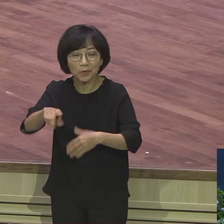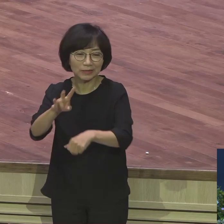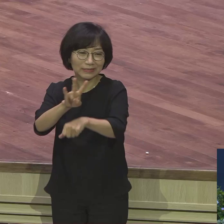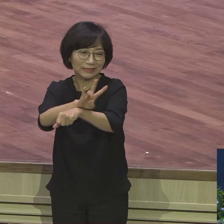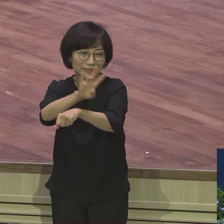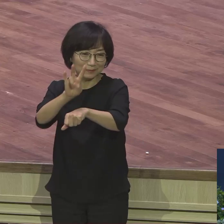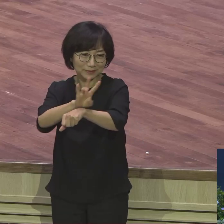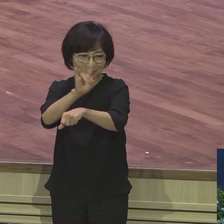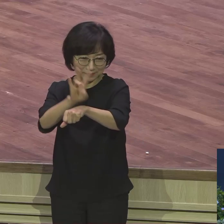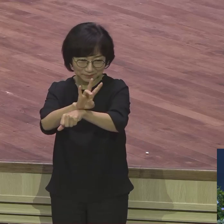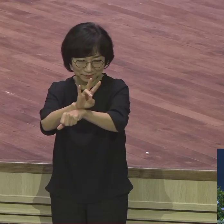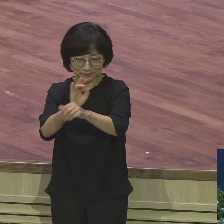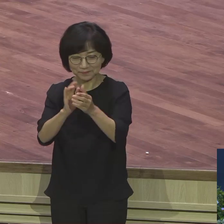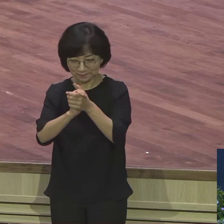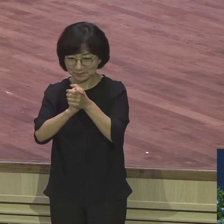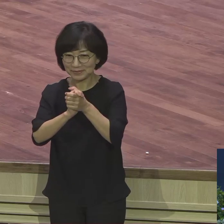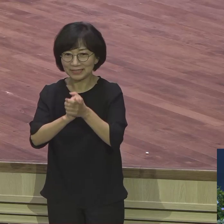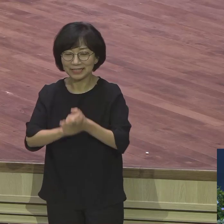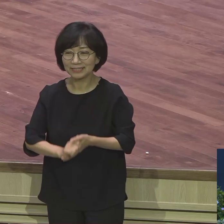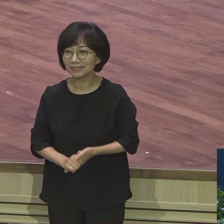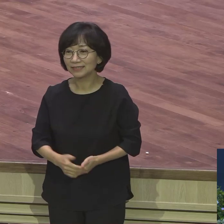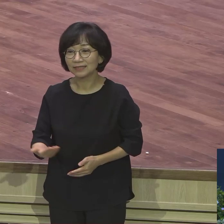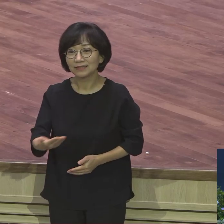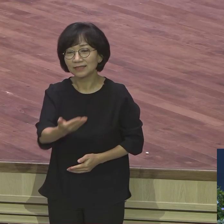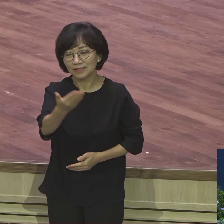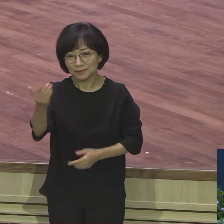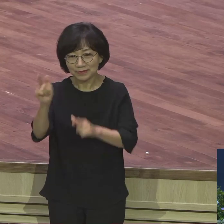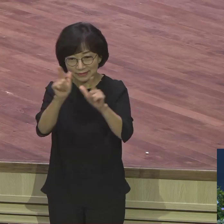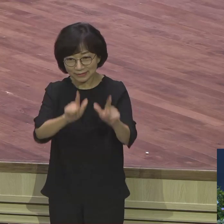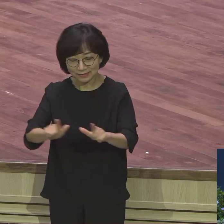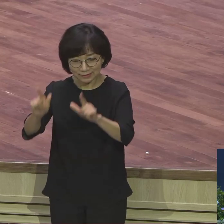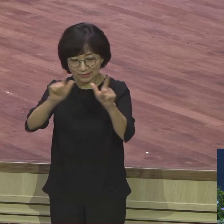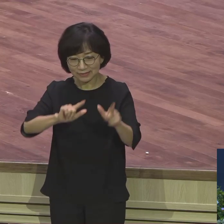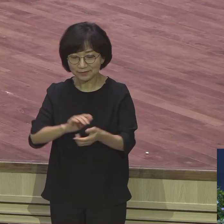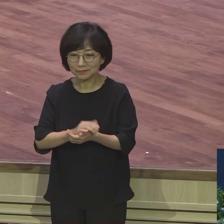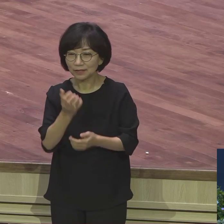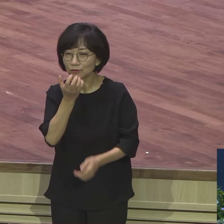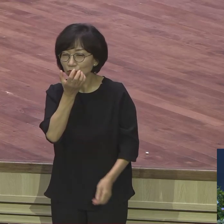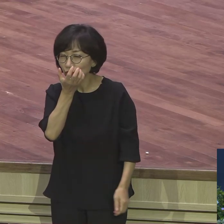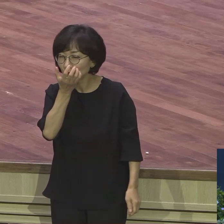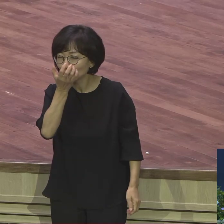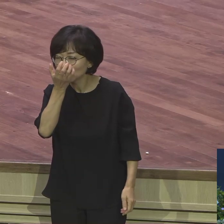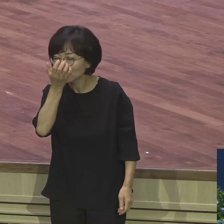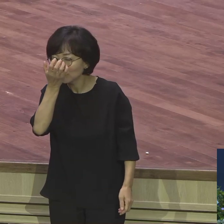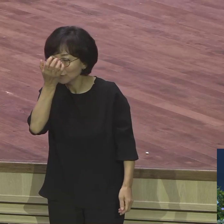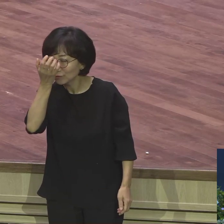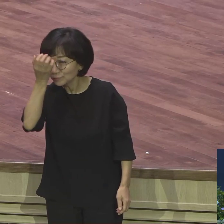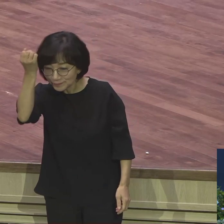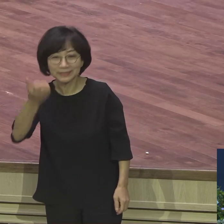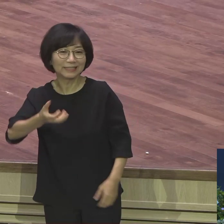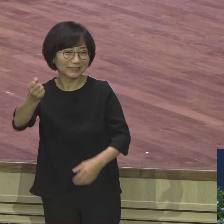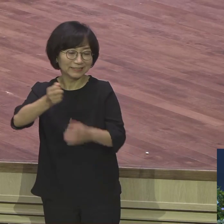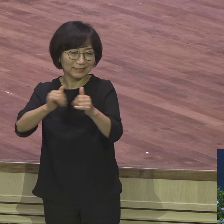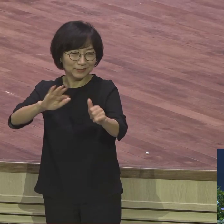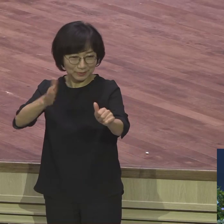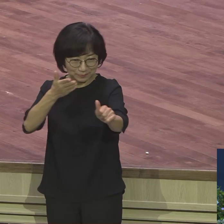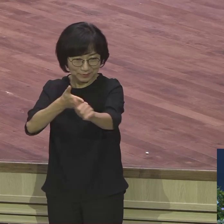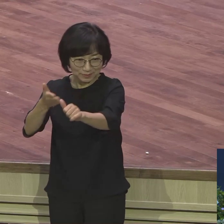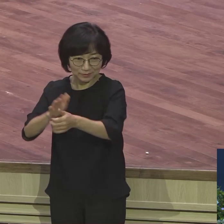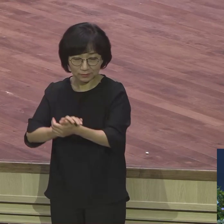모든 앱런트의 삶이 정말로 꿈꾸는 자. 꿈이 있어야 돼요. 꿈이 없는 백성은 망해요. 비전이 있어야